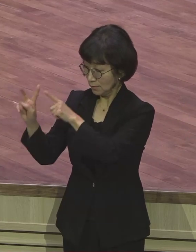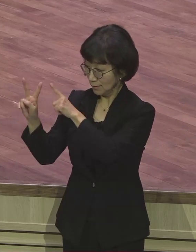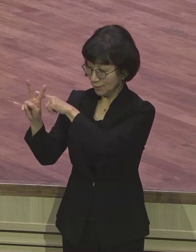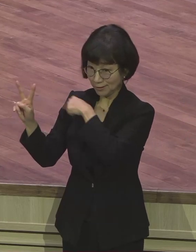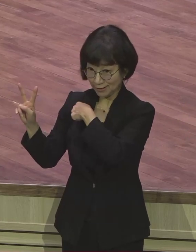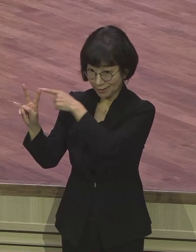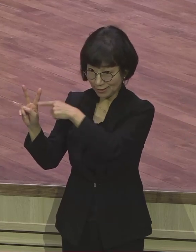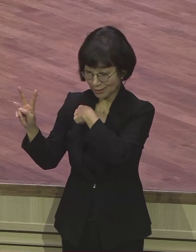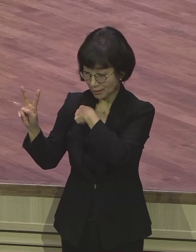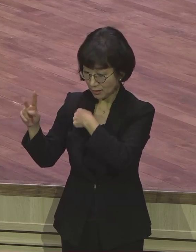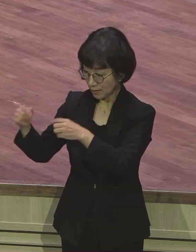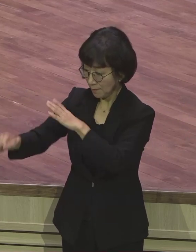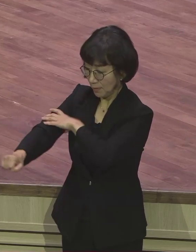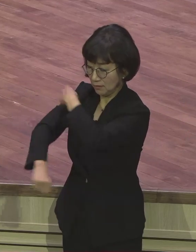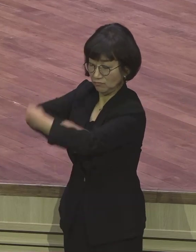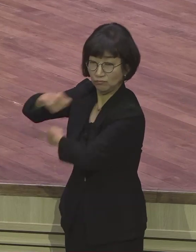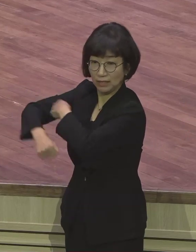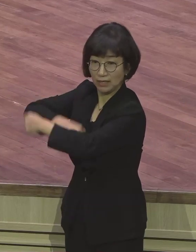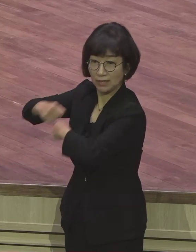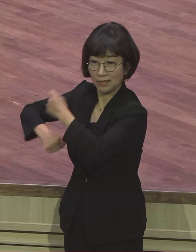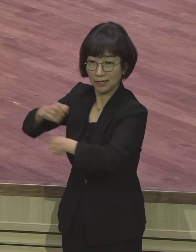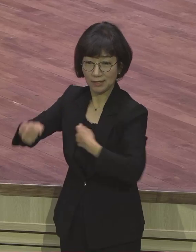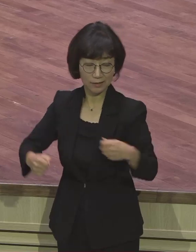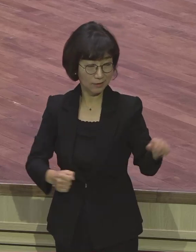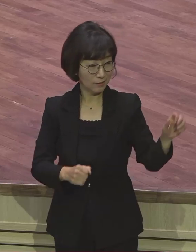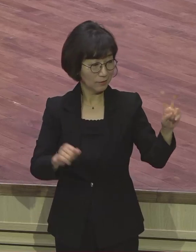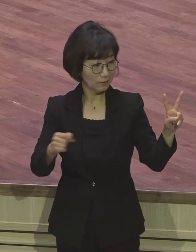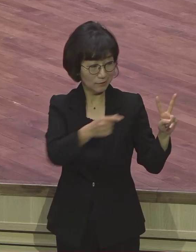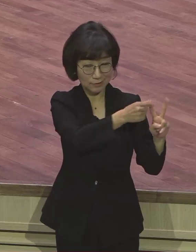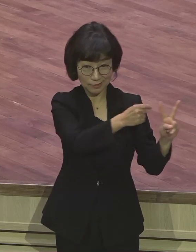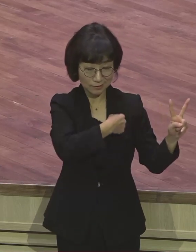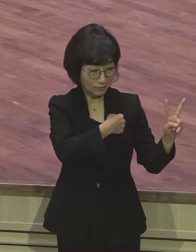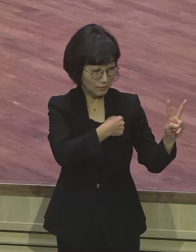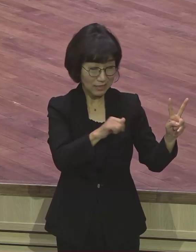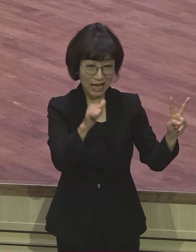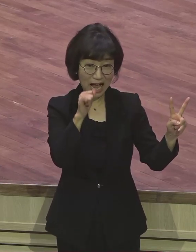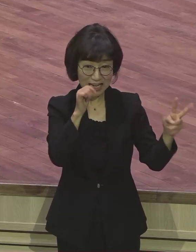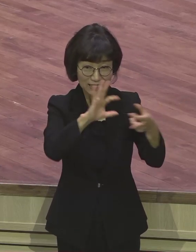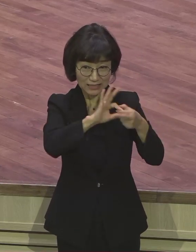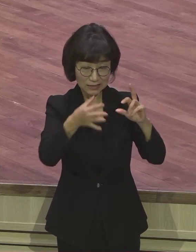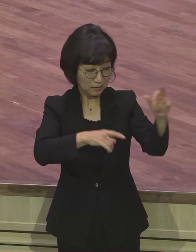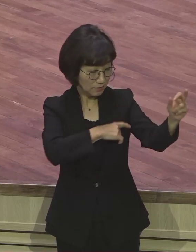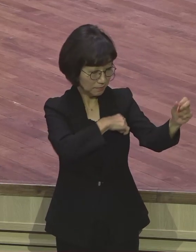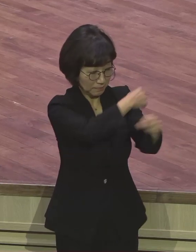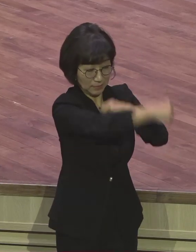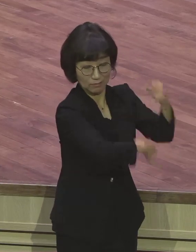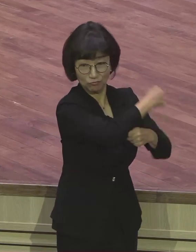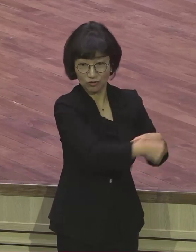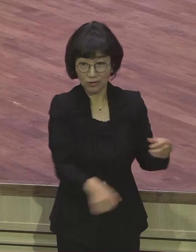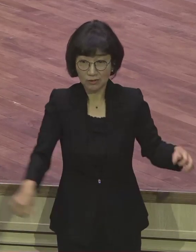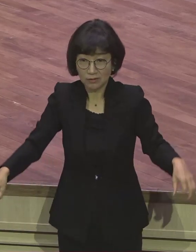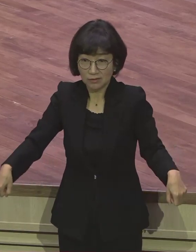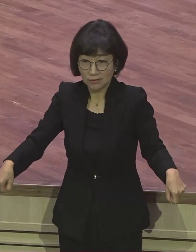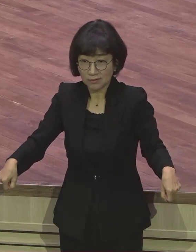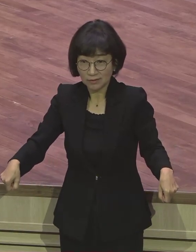그 다음에 두 사람이 보초를 씁니다. 그 사형선을 딱 향해서 보초를 쓴단 말이에요.